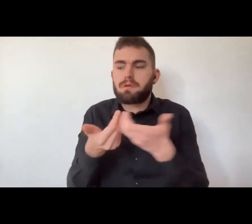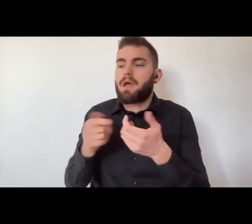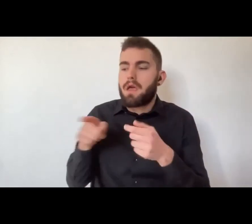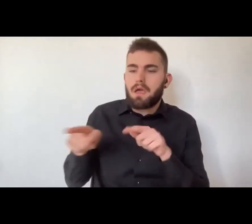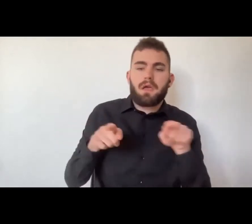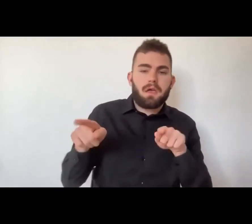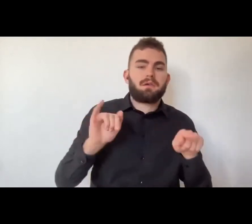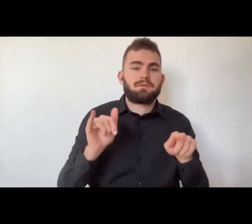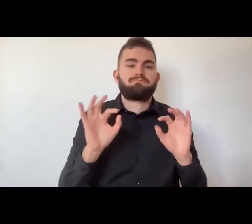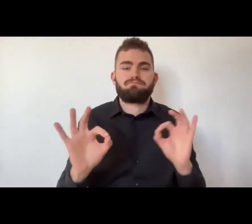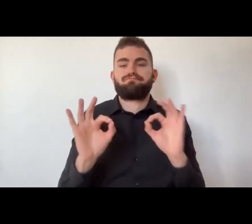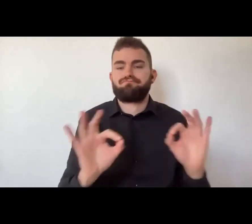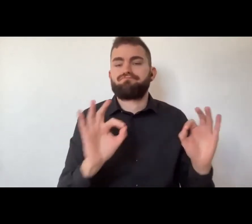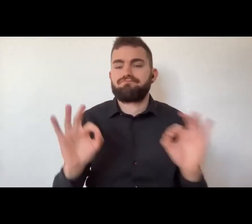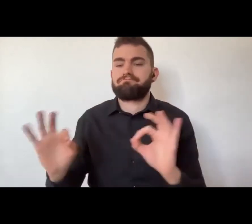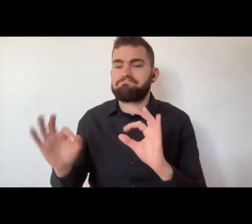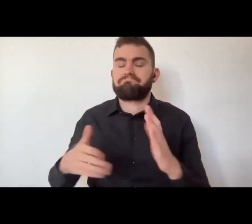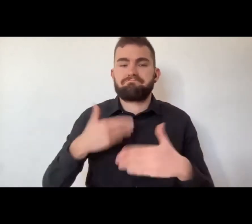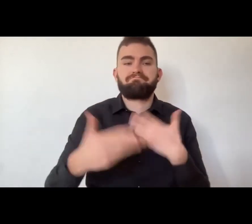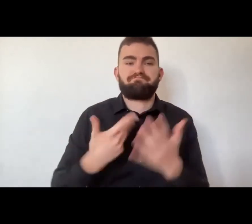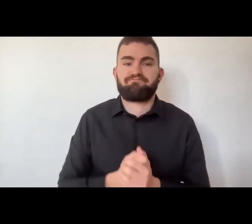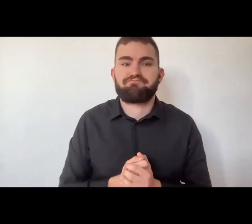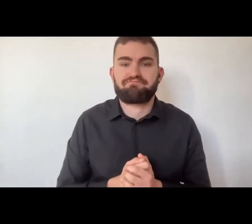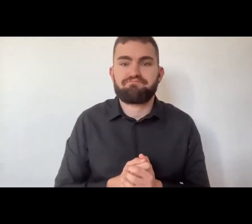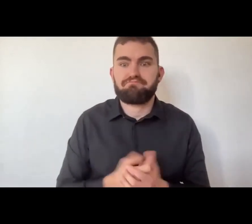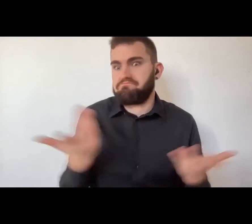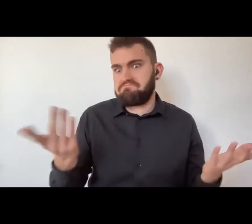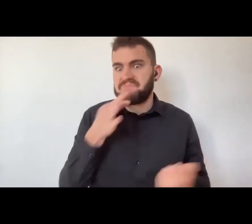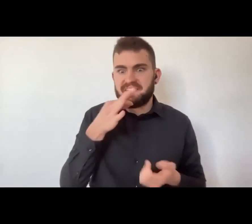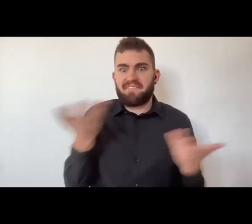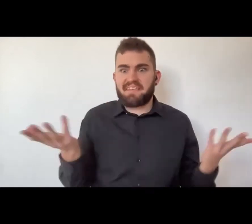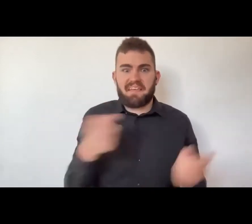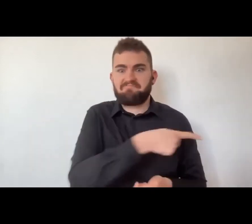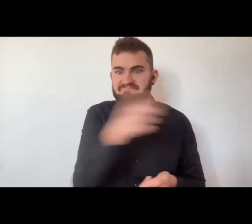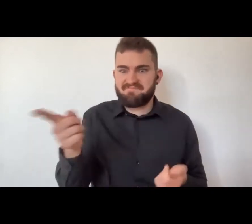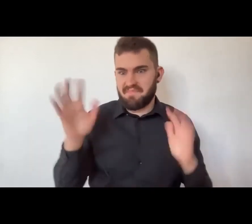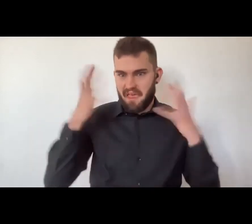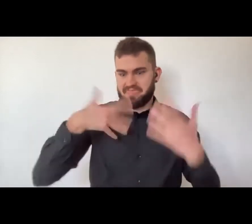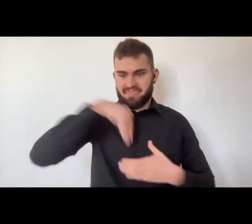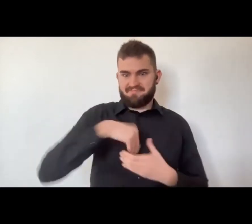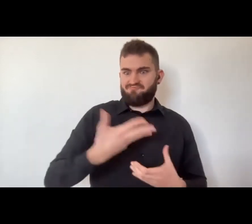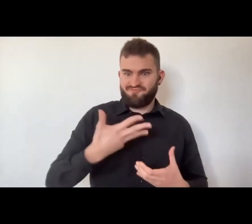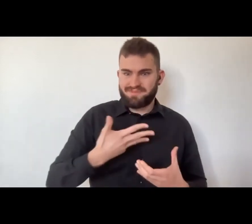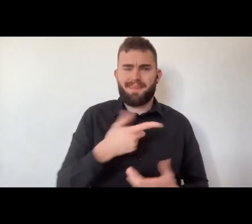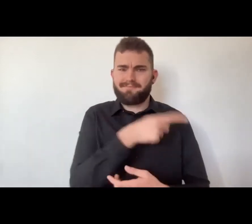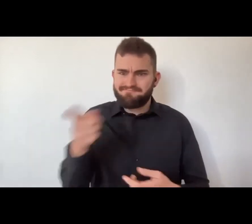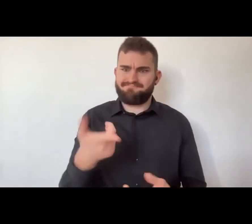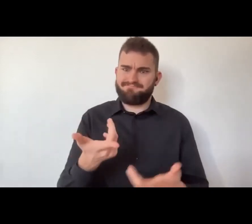permettere, mi ha permesso di capire quale fosse la mia, di poterle distinguere e potermi distinguere.